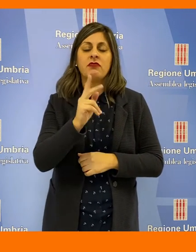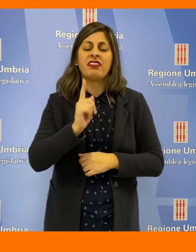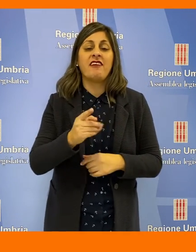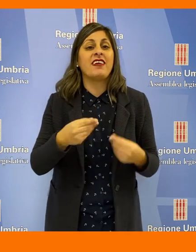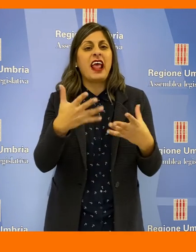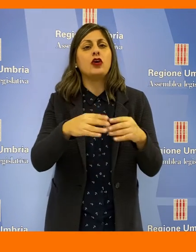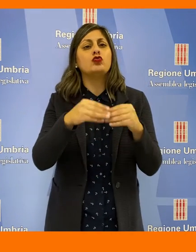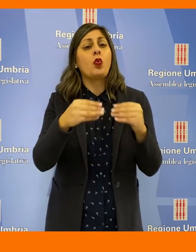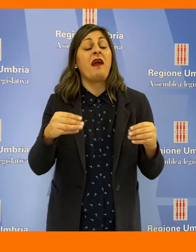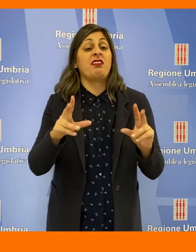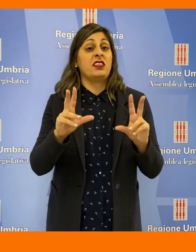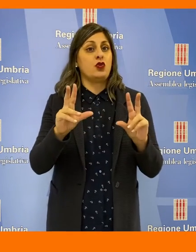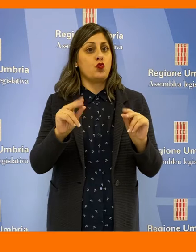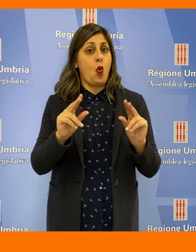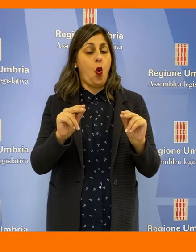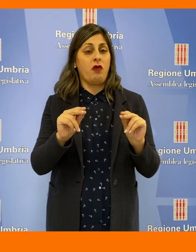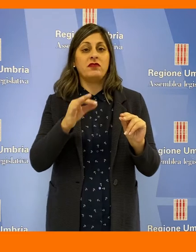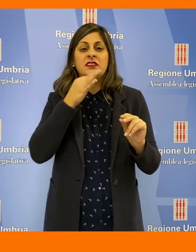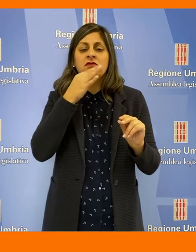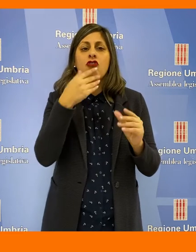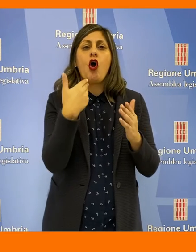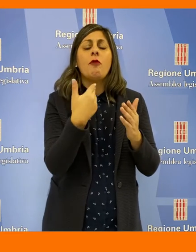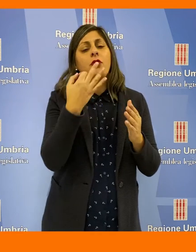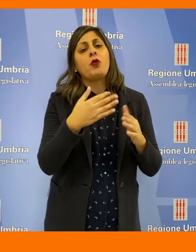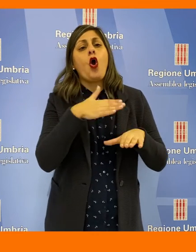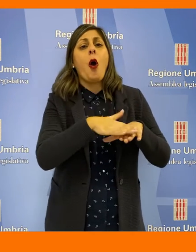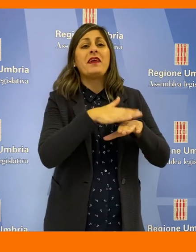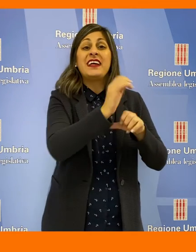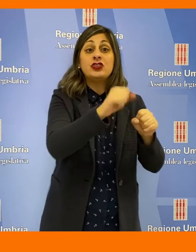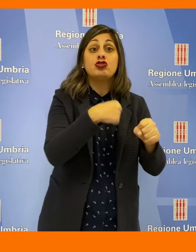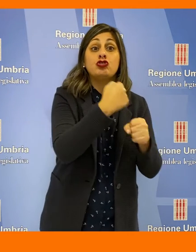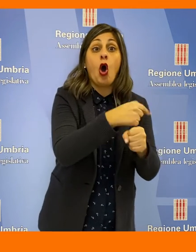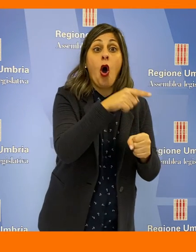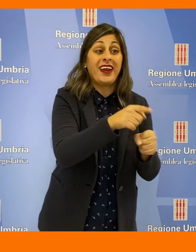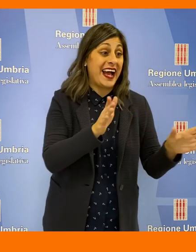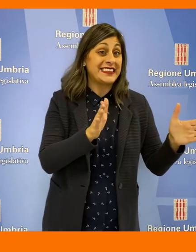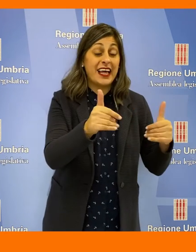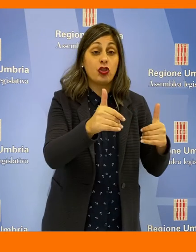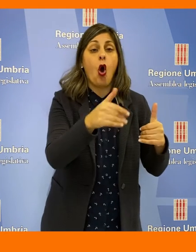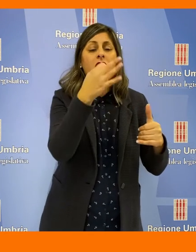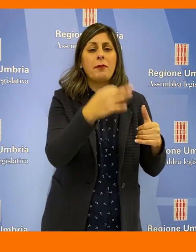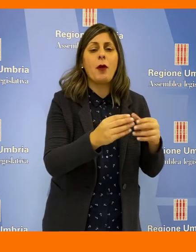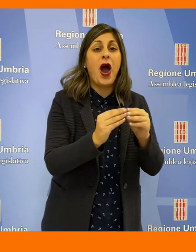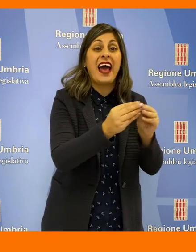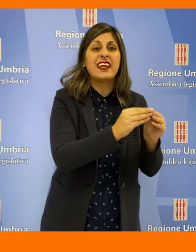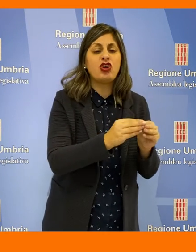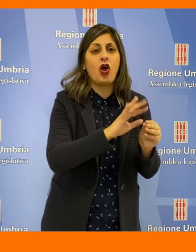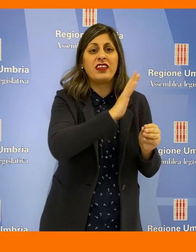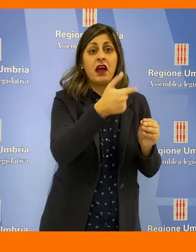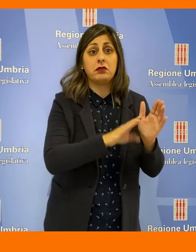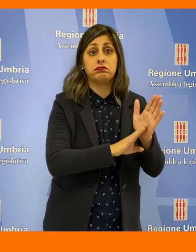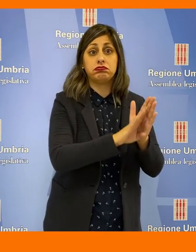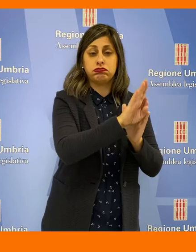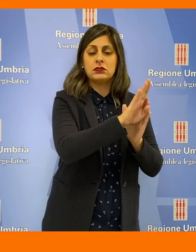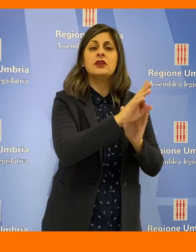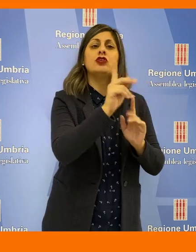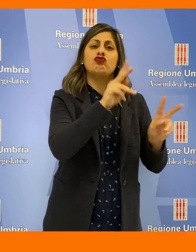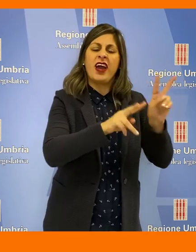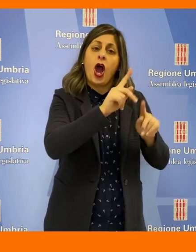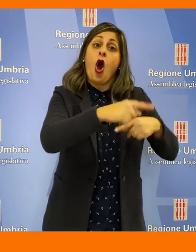dare nuovi strumenti per preservare le competenze storiche che hanno fatto grandi il settore dell'artigianato, puntando alla salvaguardia di alcuni